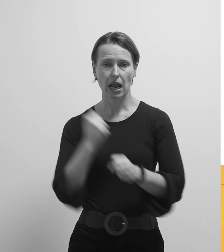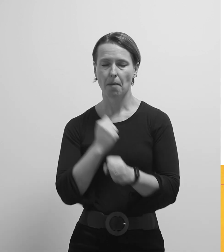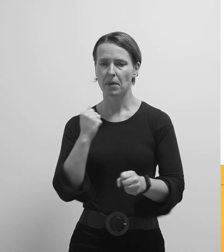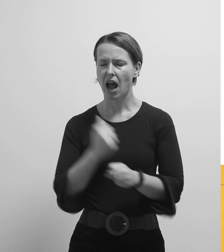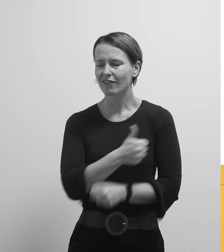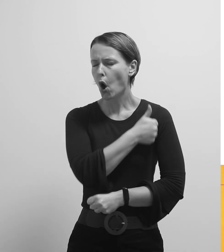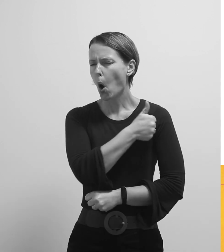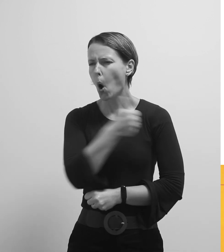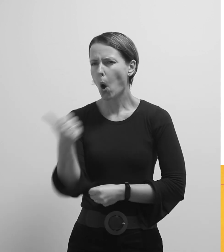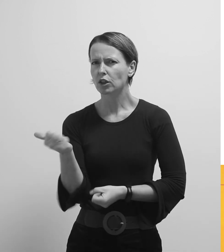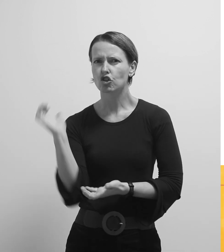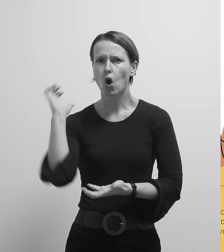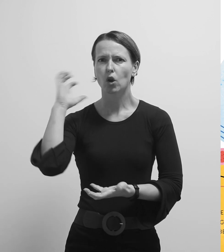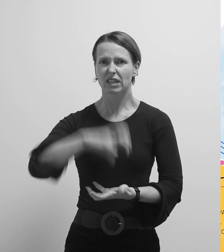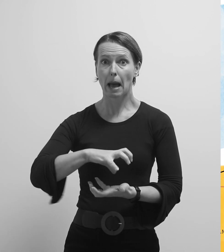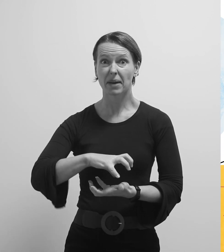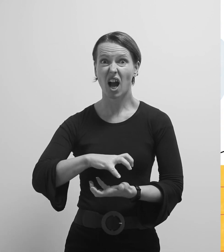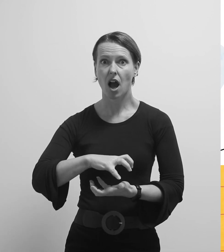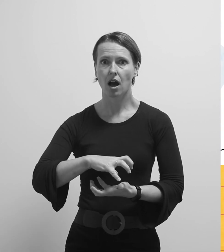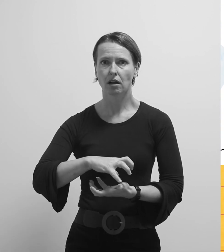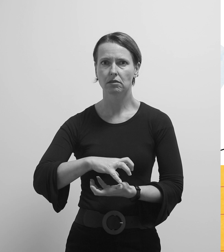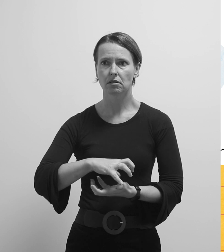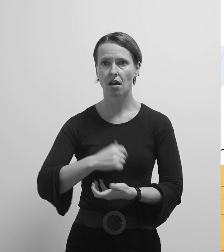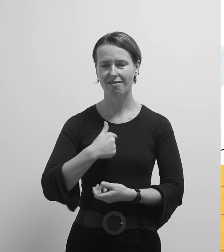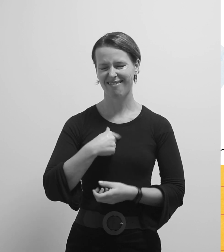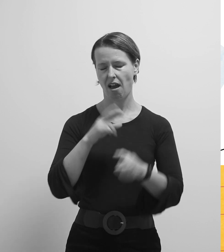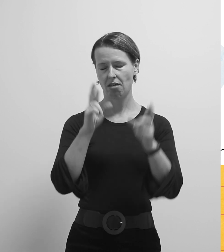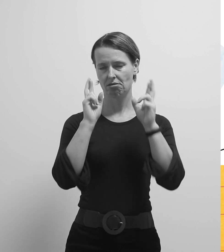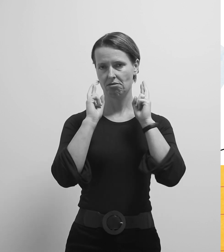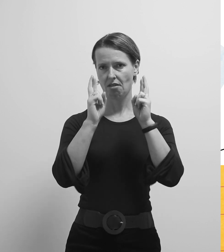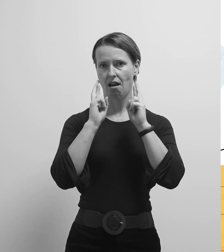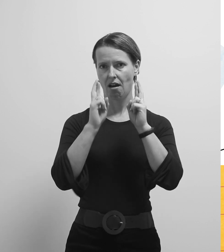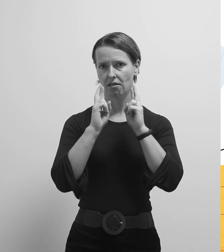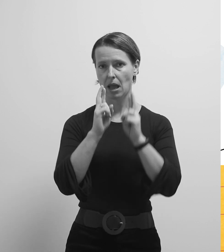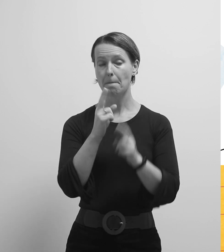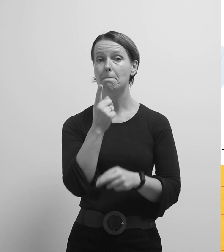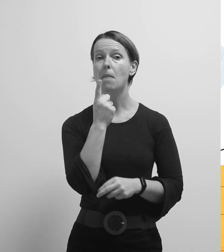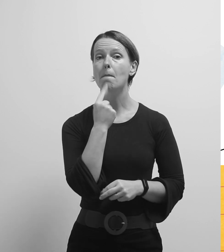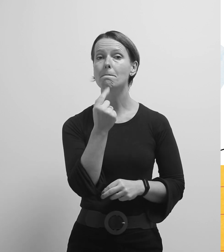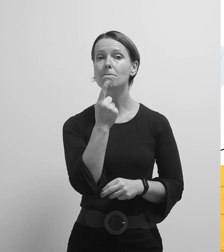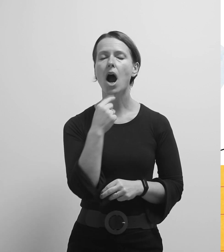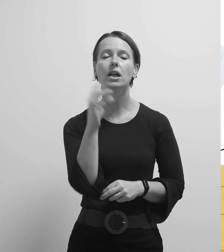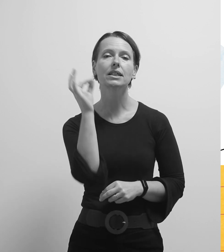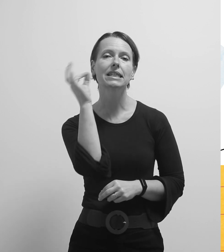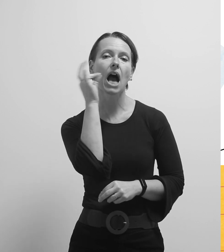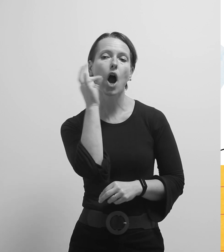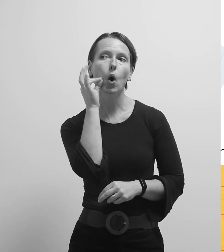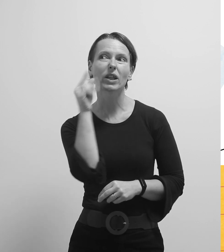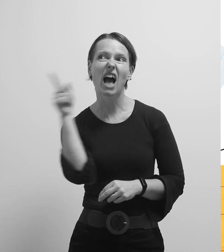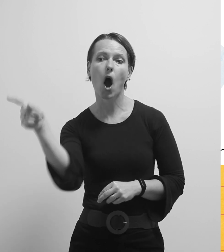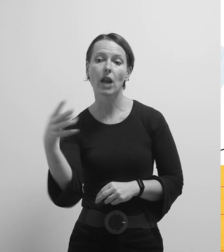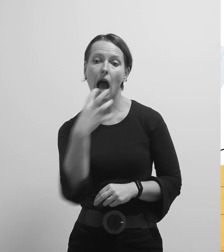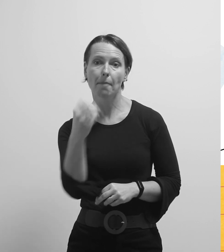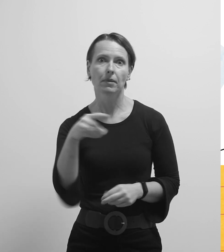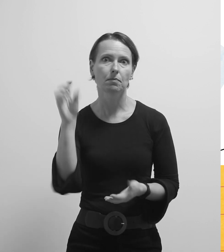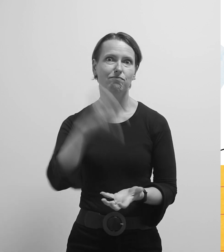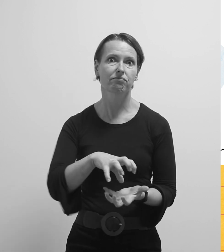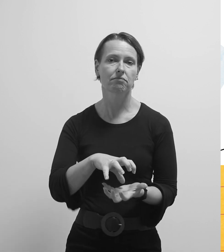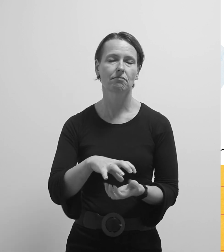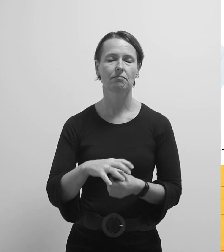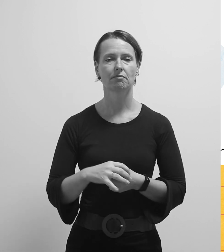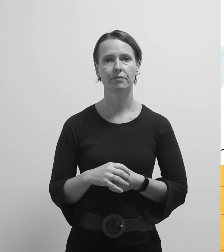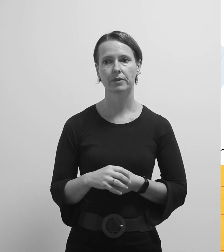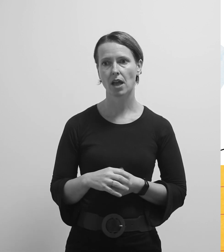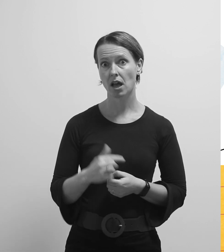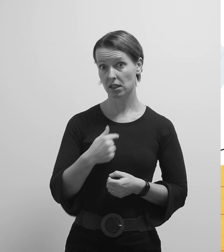besprijekornu zamku. Nadam se da će bonbon od jagode poslužiti kao mamac.